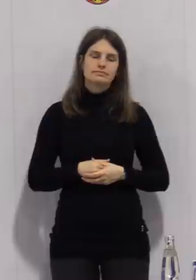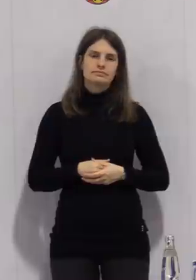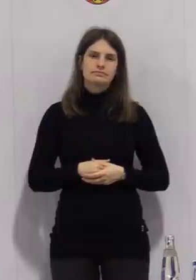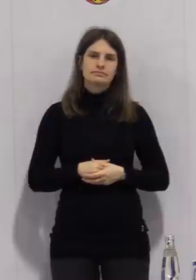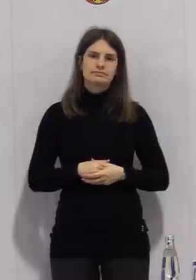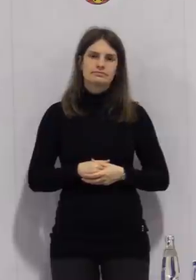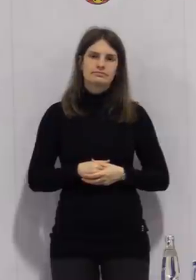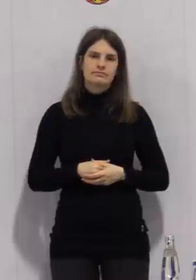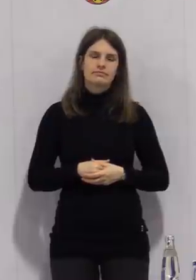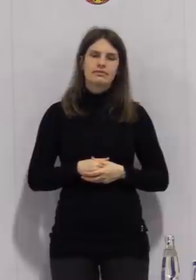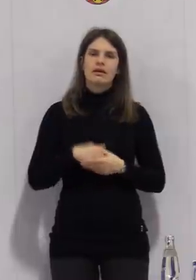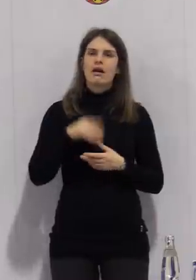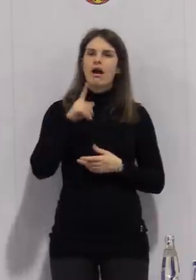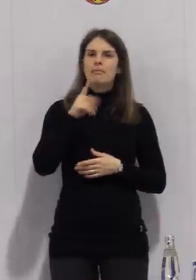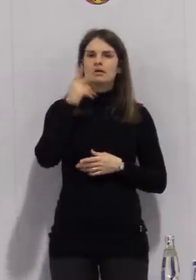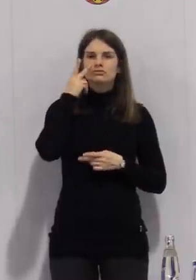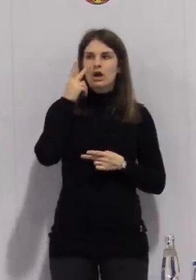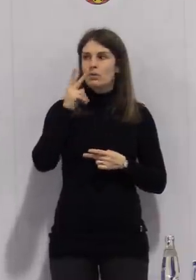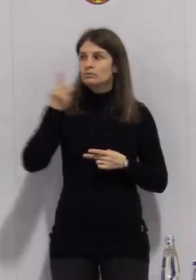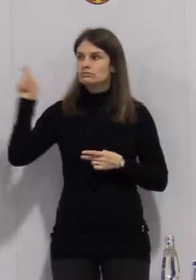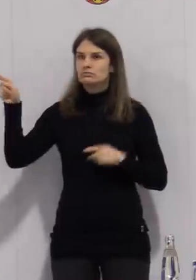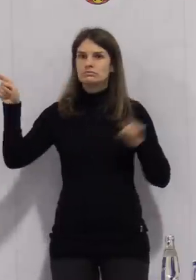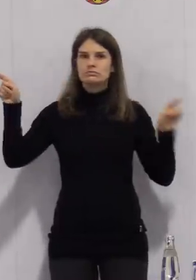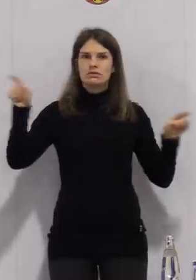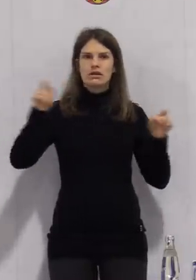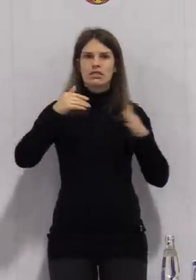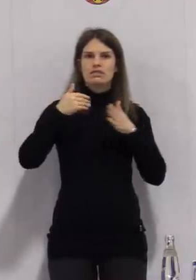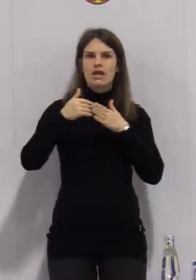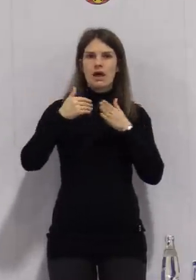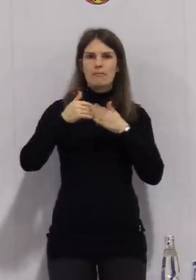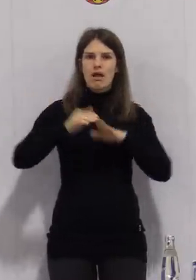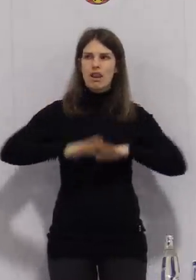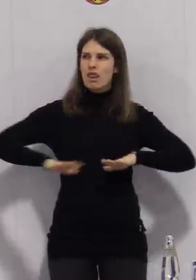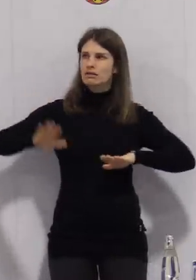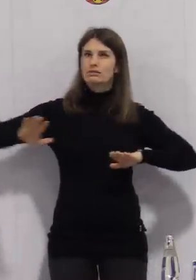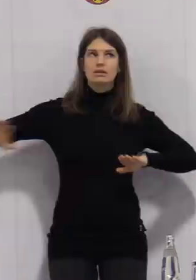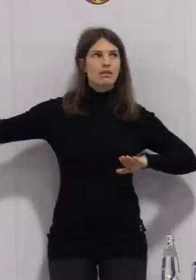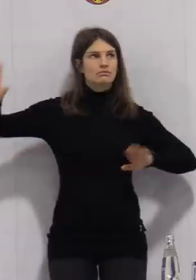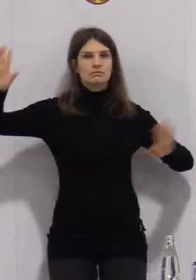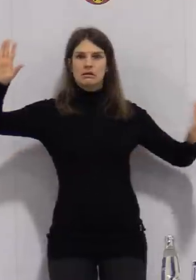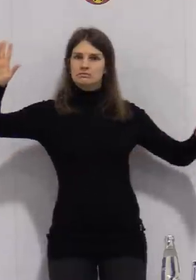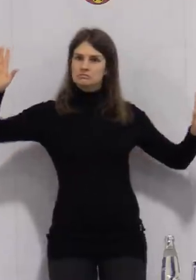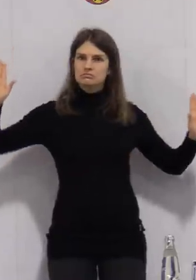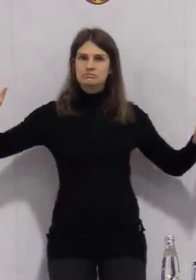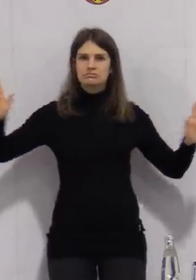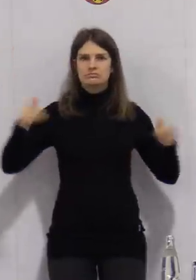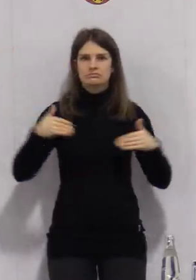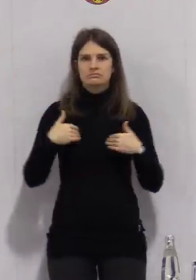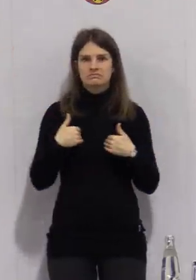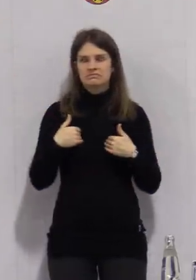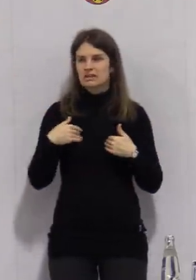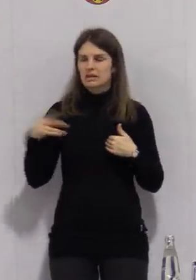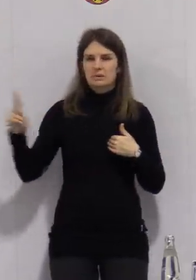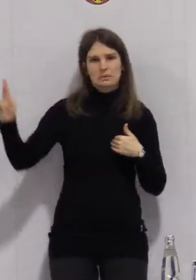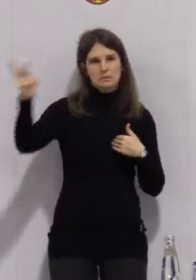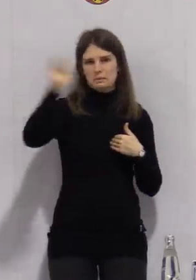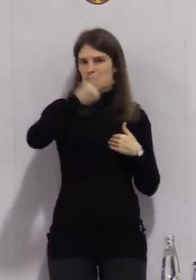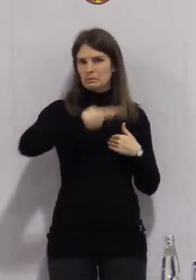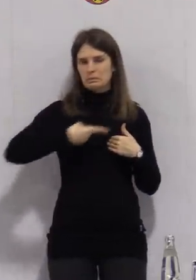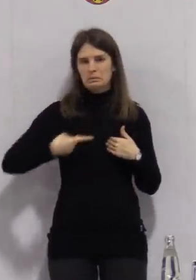was in unseren Nachbarkreisen stattfindet, sind wir da in einer traurigen Gemeinschaft.